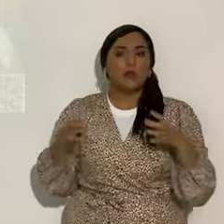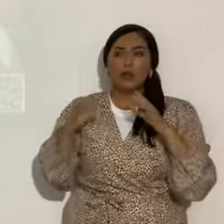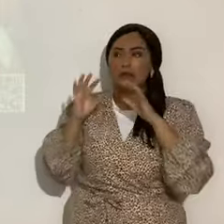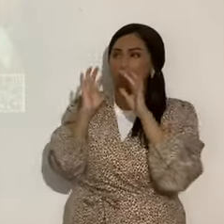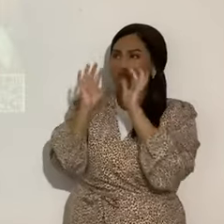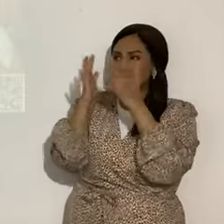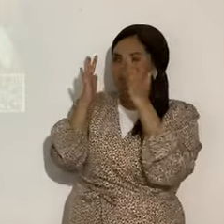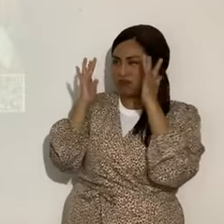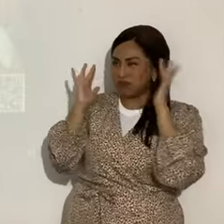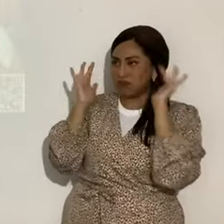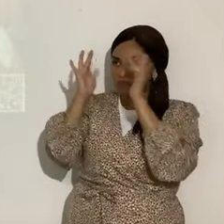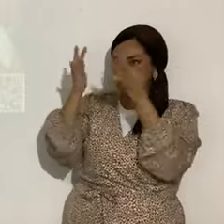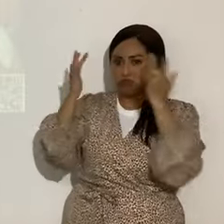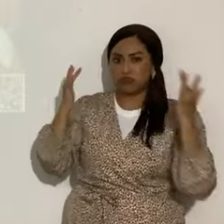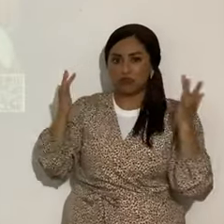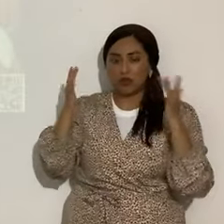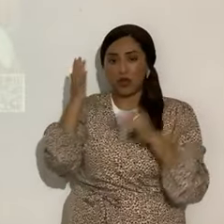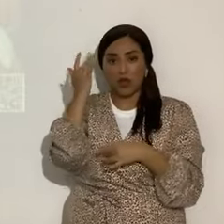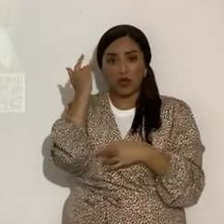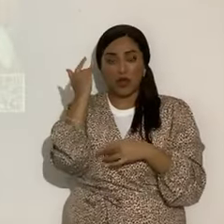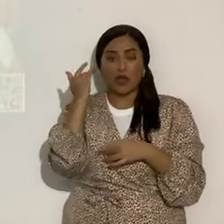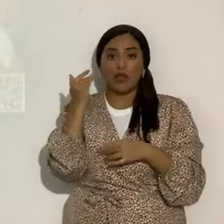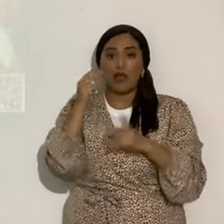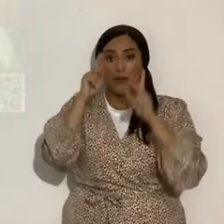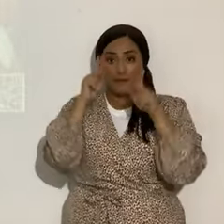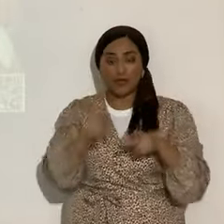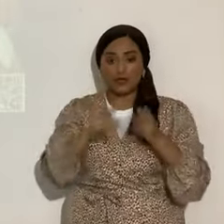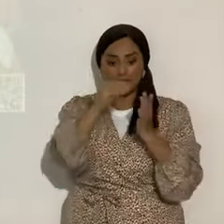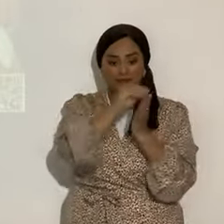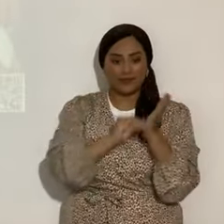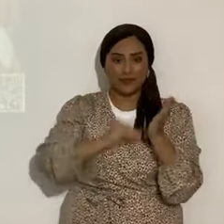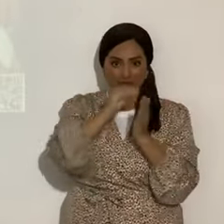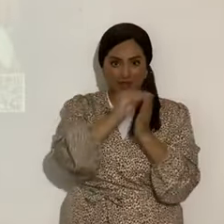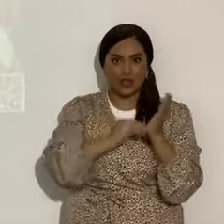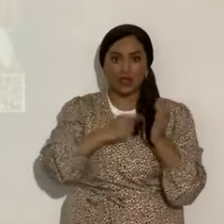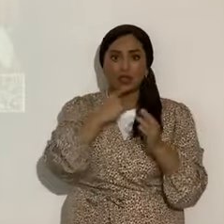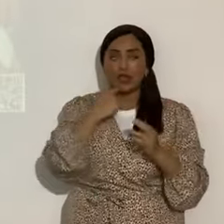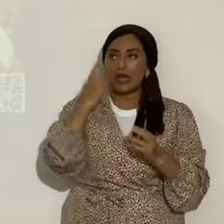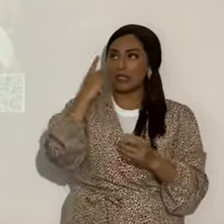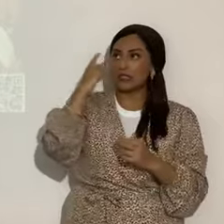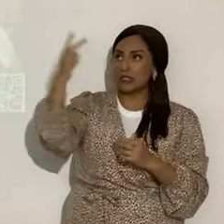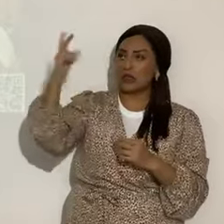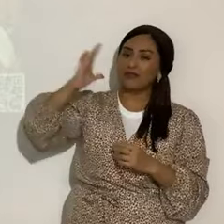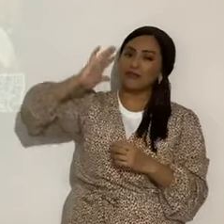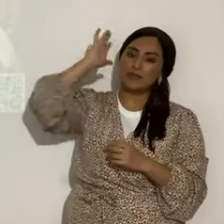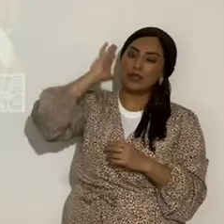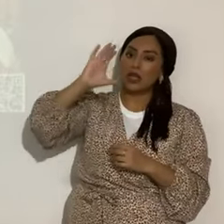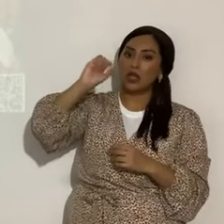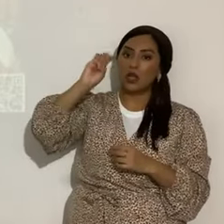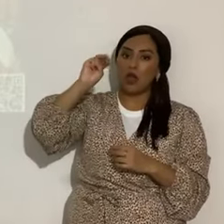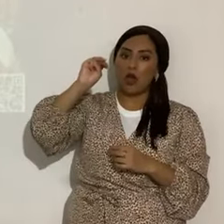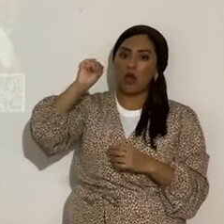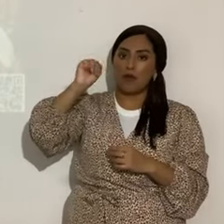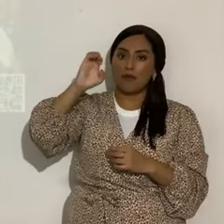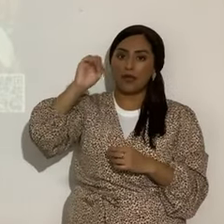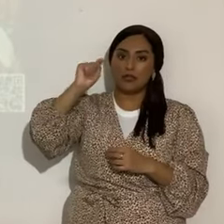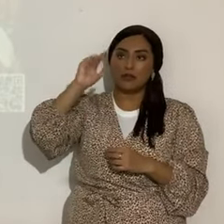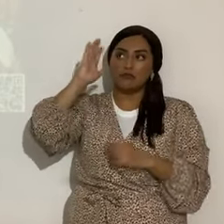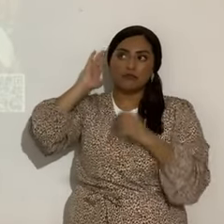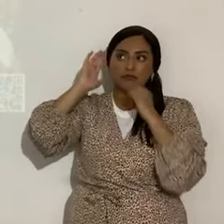Y por eso, Flavio Josefo narra que se vio un cometa. En aquel tiempo no había ni prismáticos,